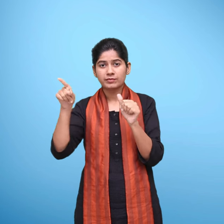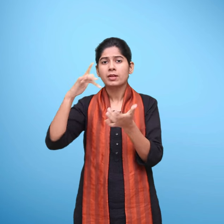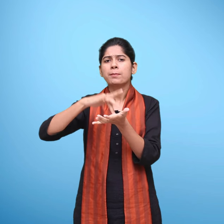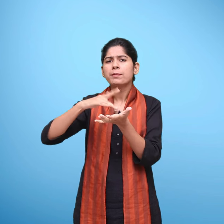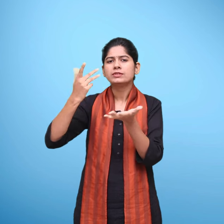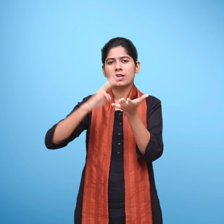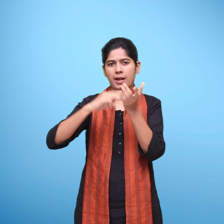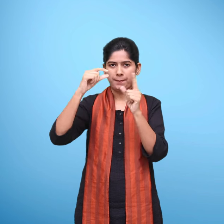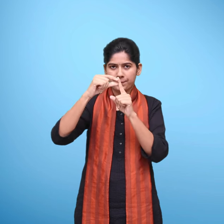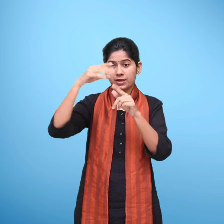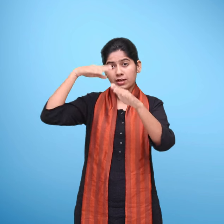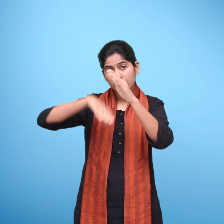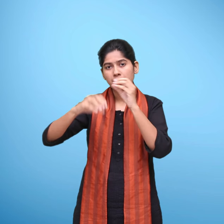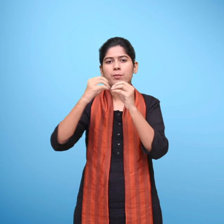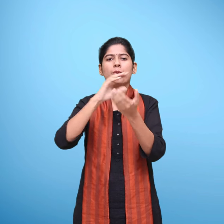एवं अम्रता यादव